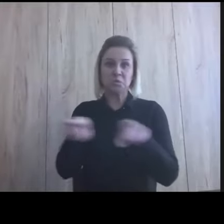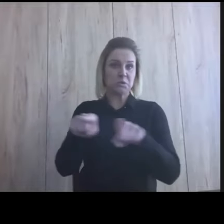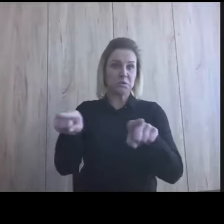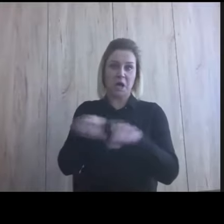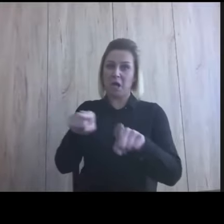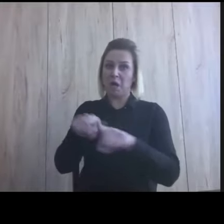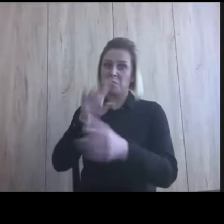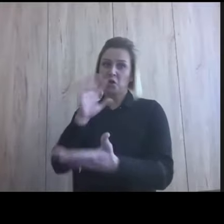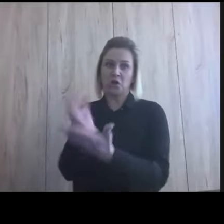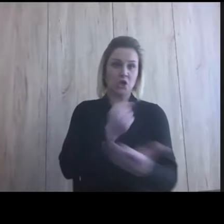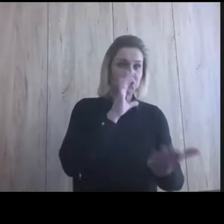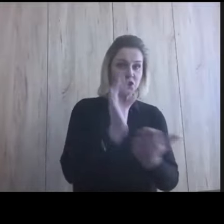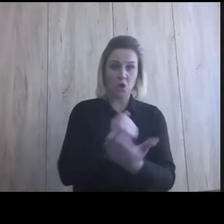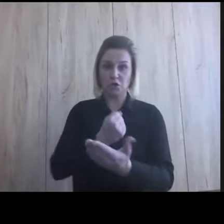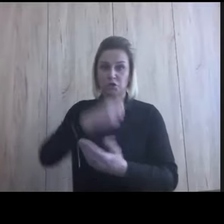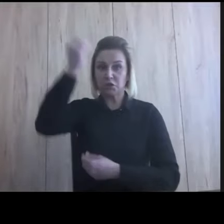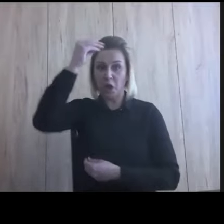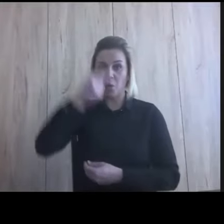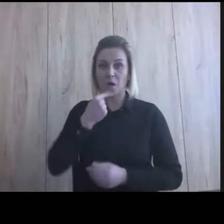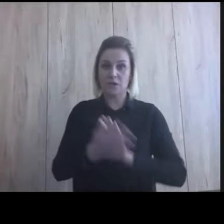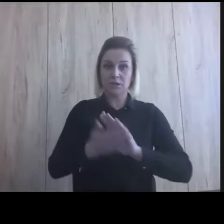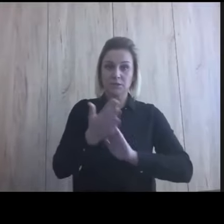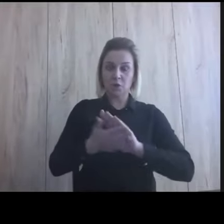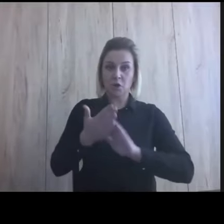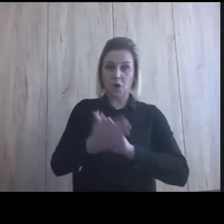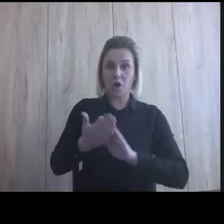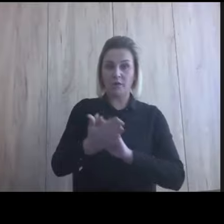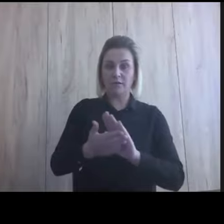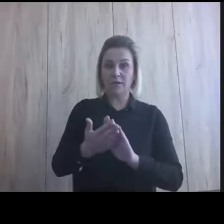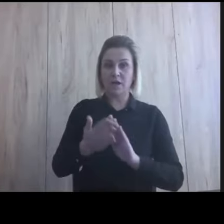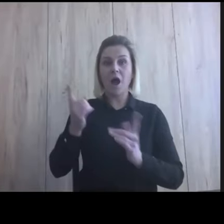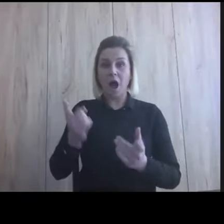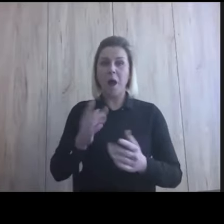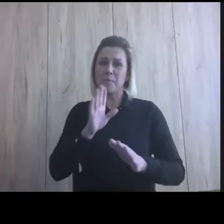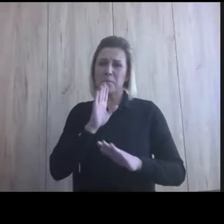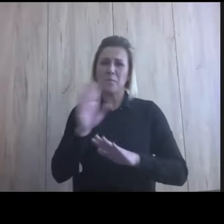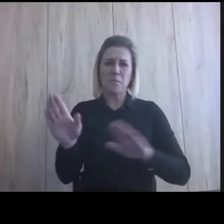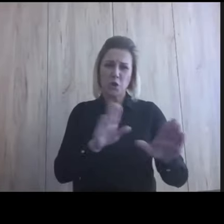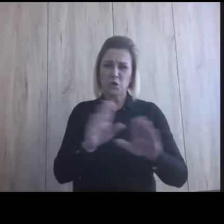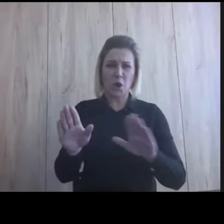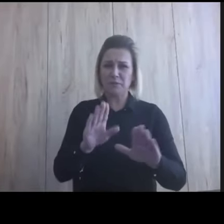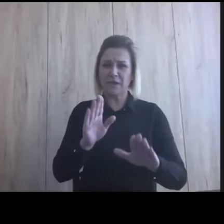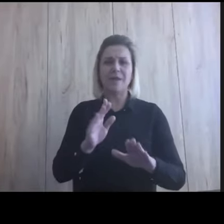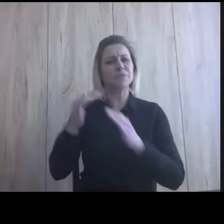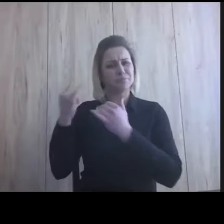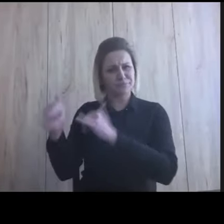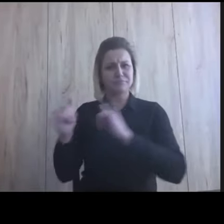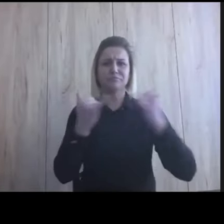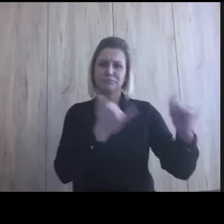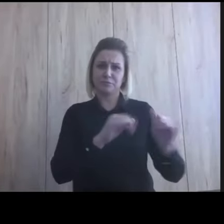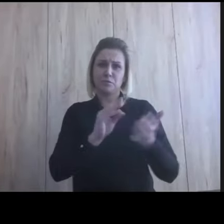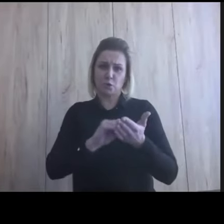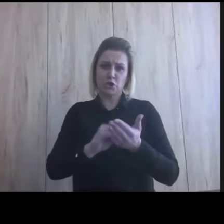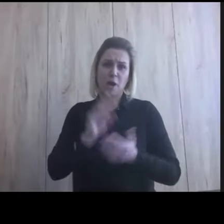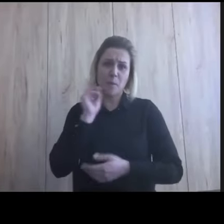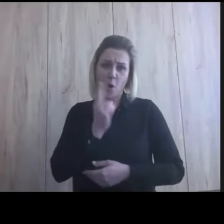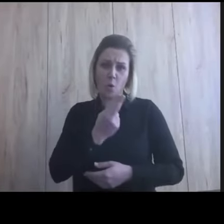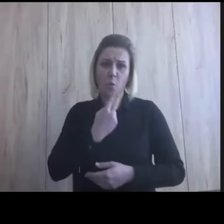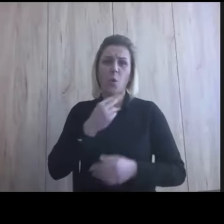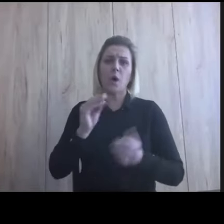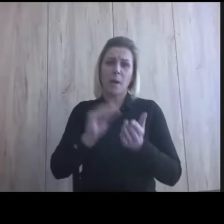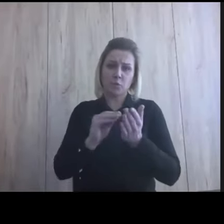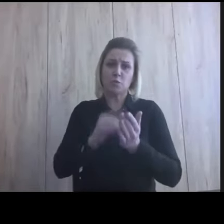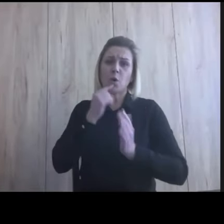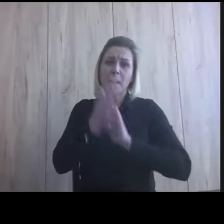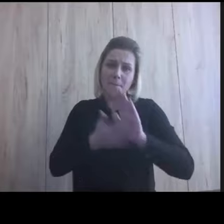korzyść z nauki języka migowego. Mówię niemalże, bo tak naprawdę to są inne potrzeby. Dziecko głuche potrzebuje języka